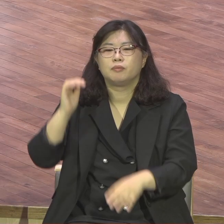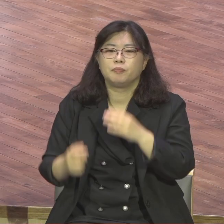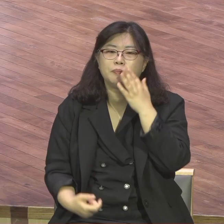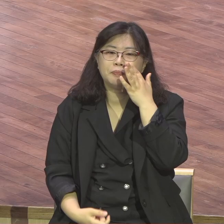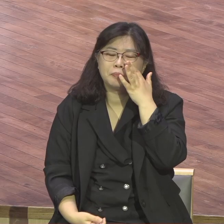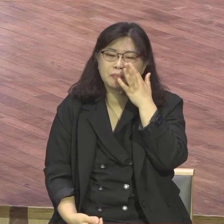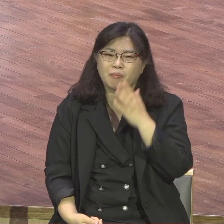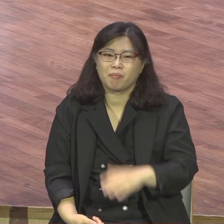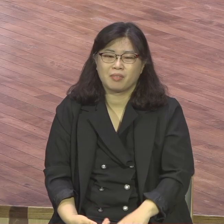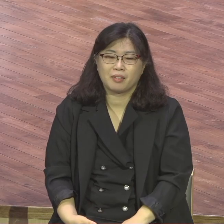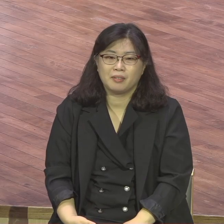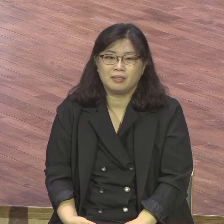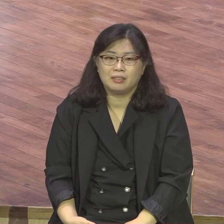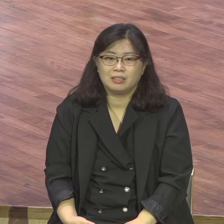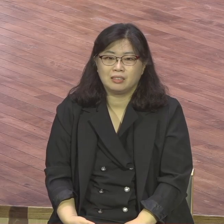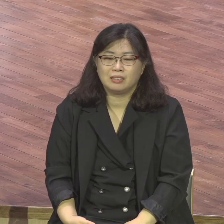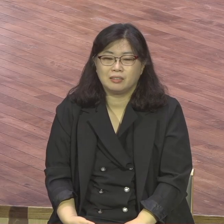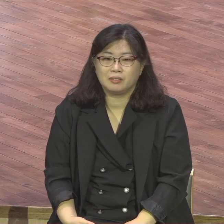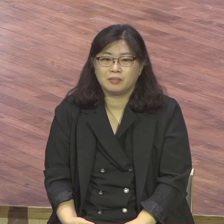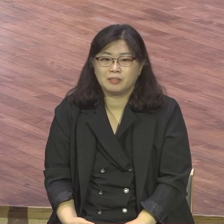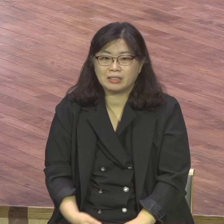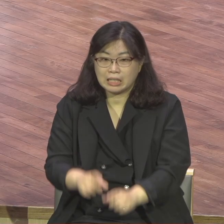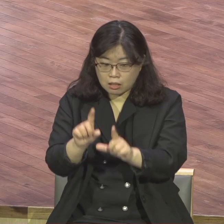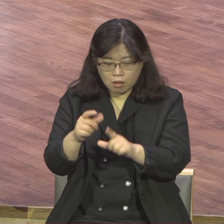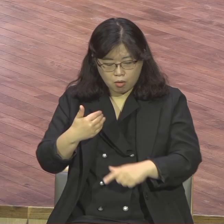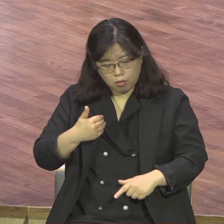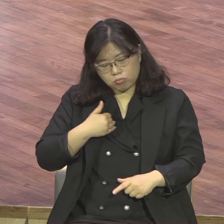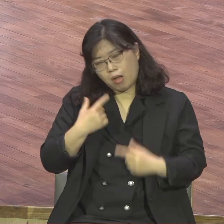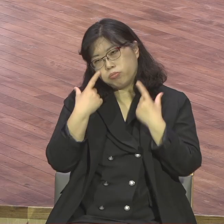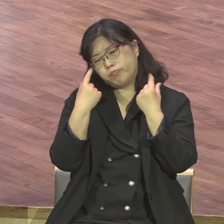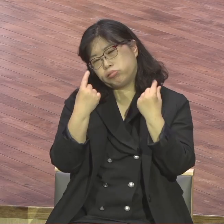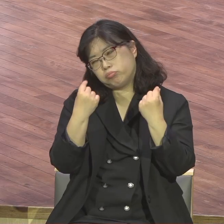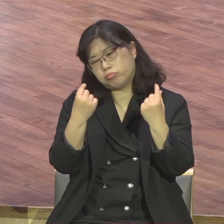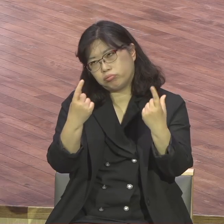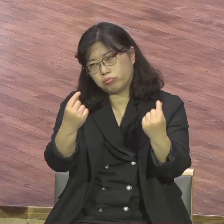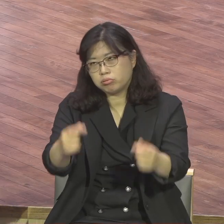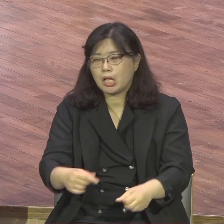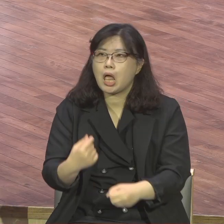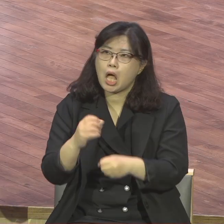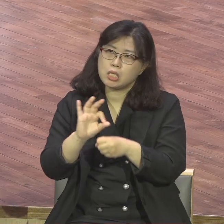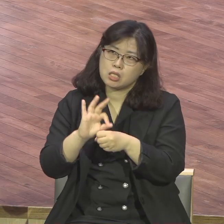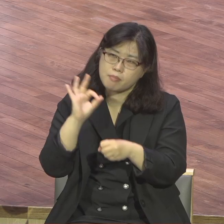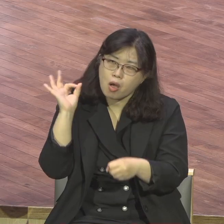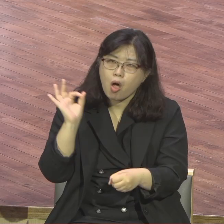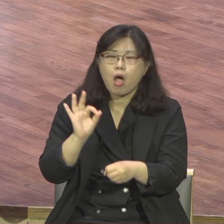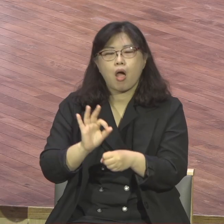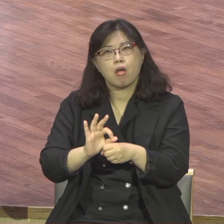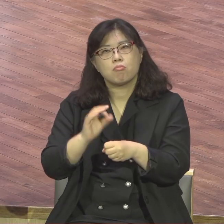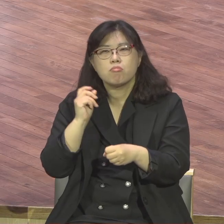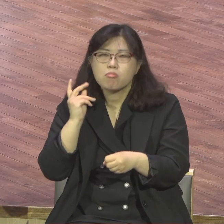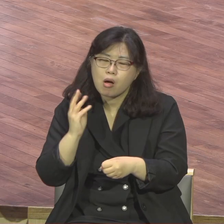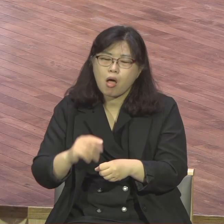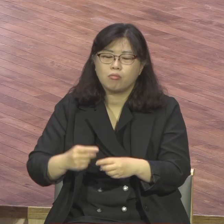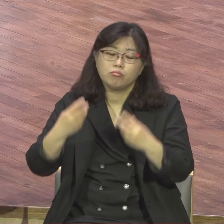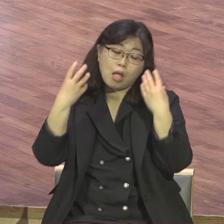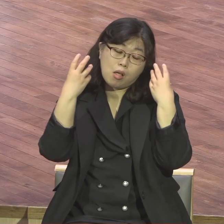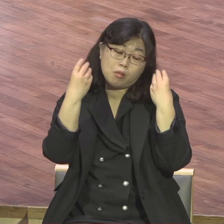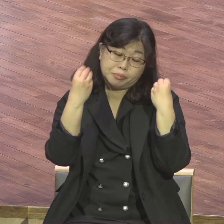삶의 변화가 일어나지 않는다 신년전이나 작년이나 지금이나 삶의 변화가 일어나지 않는다